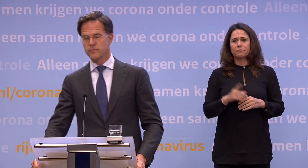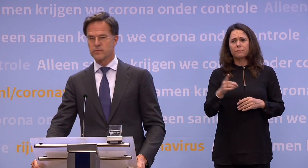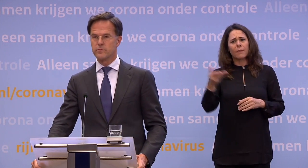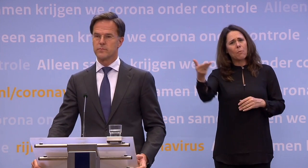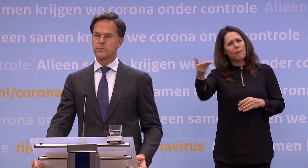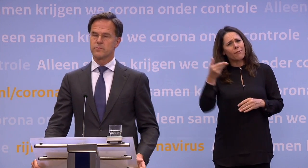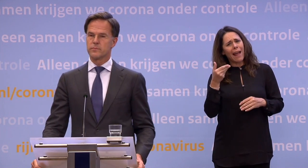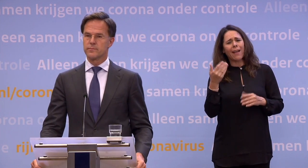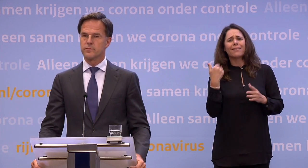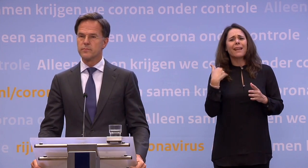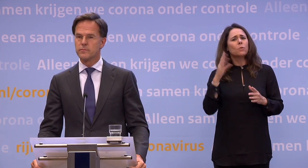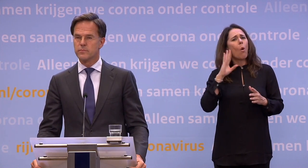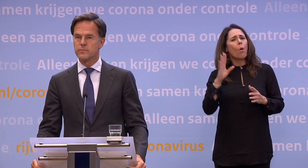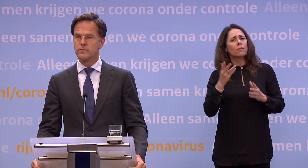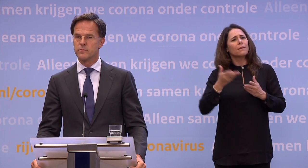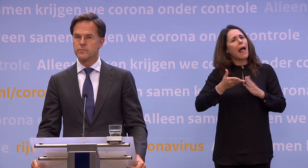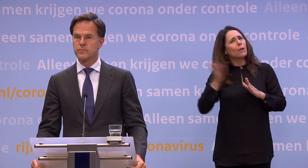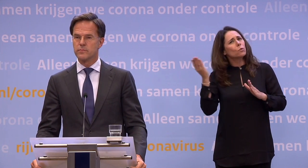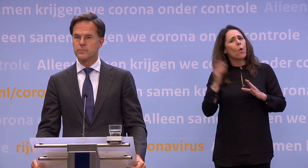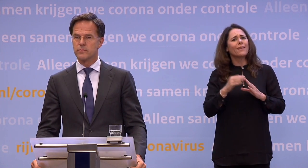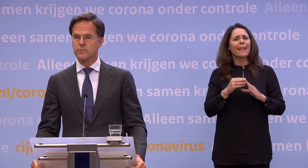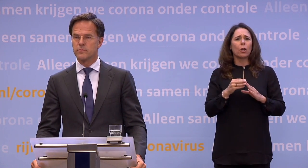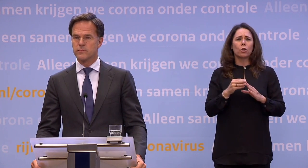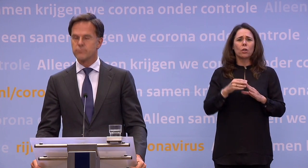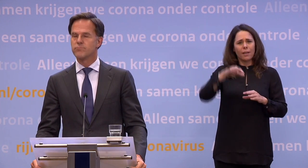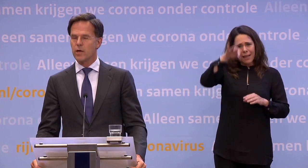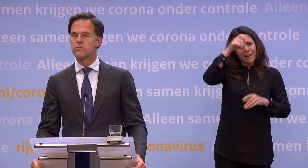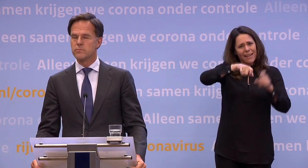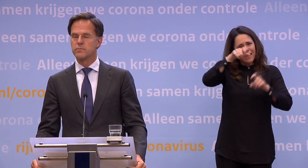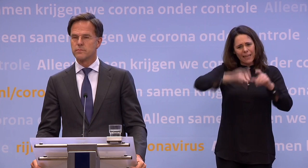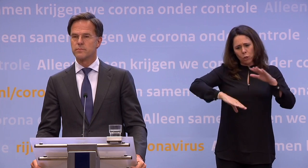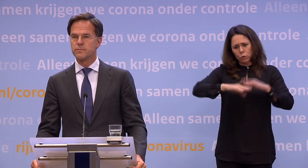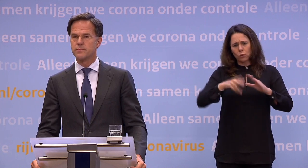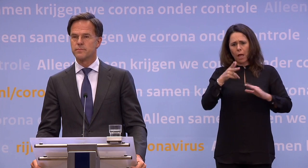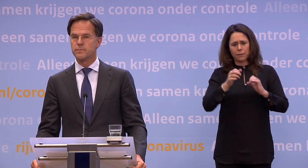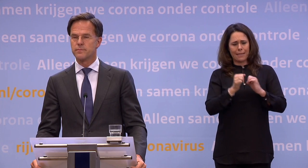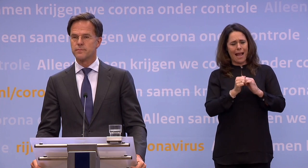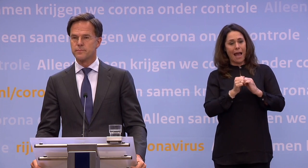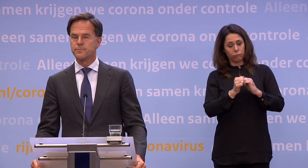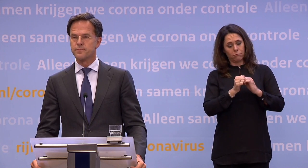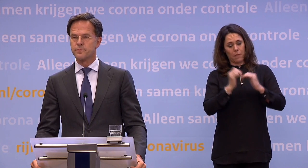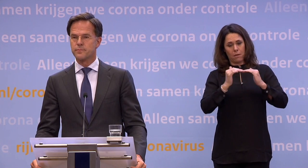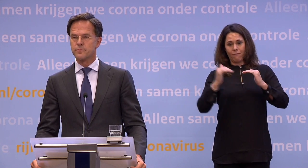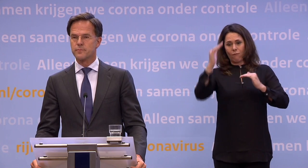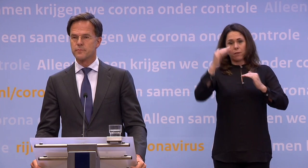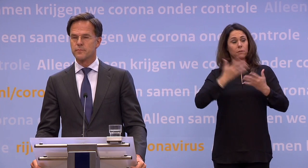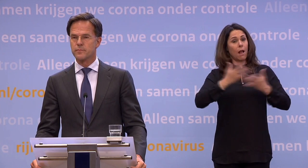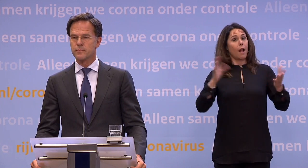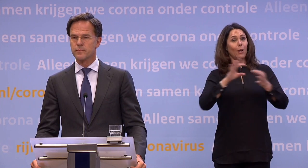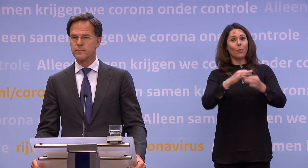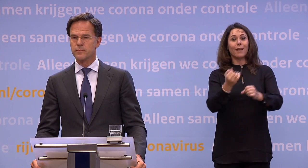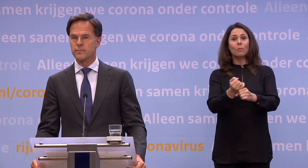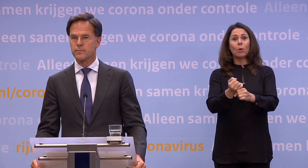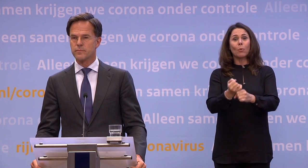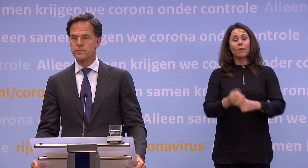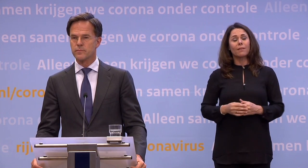net wel een aantal uitzonderingen noemen... ...leerlingen tot 18 jaar, dat is praktisch volwassen, alle contactberoepen. Kunt u zich niet